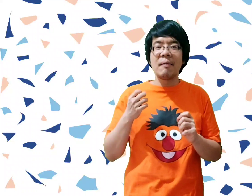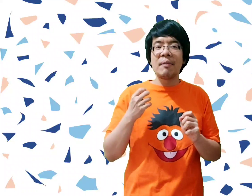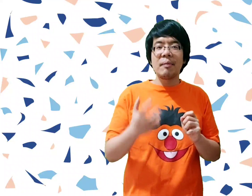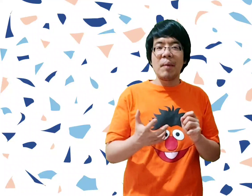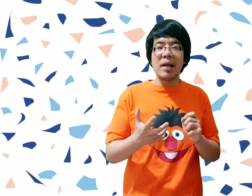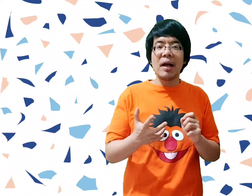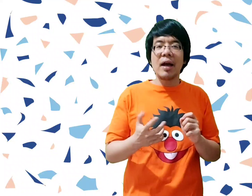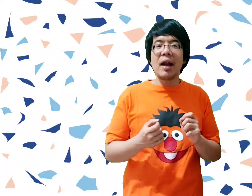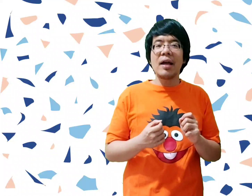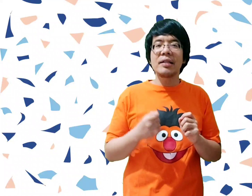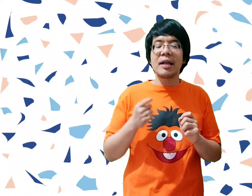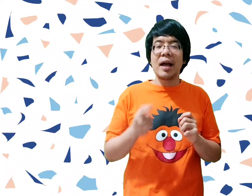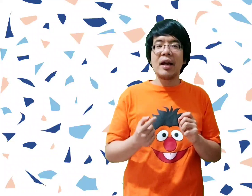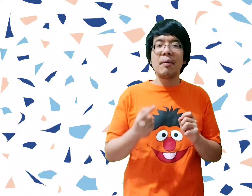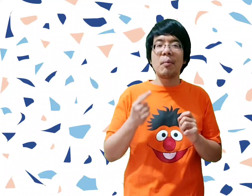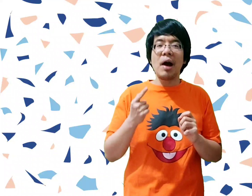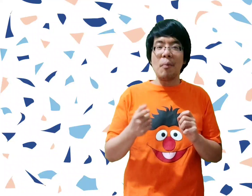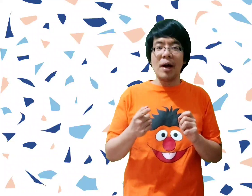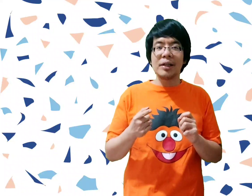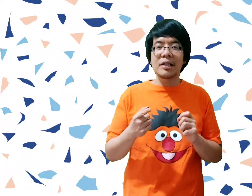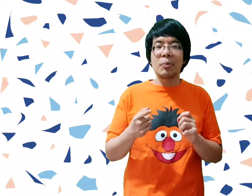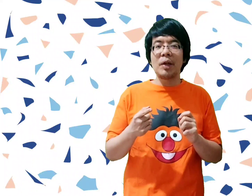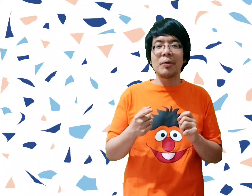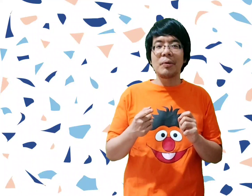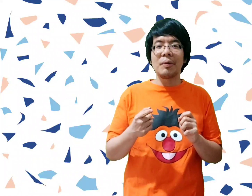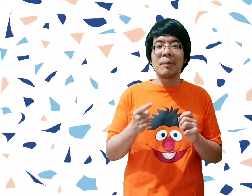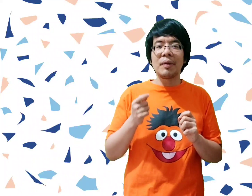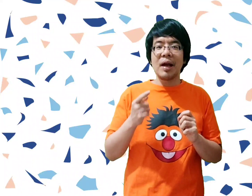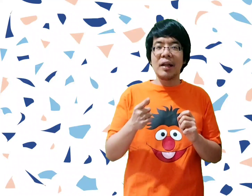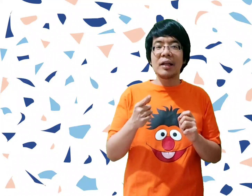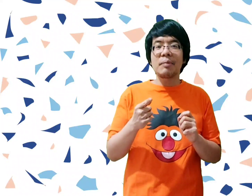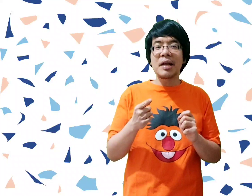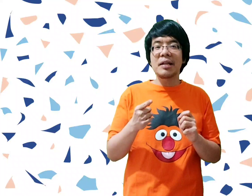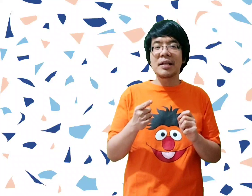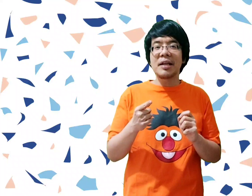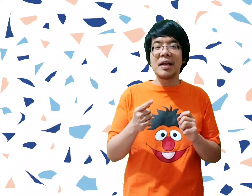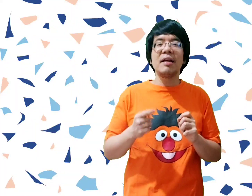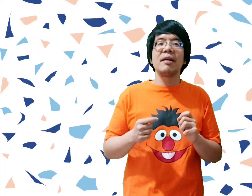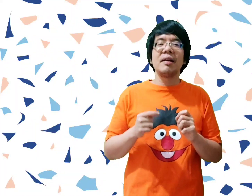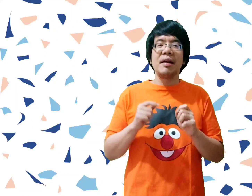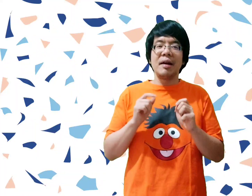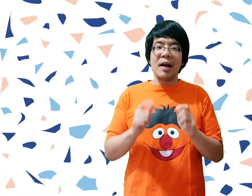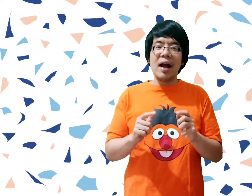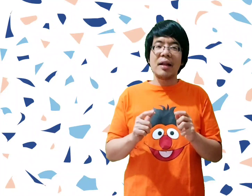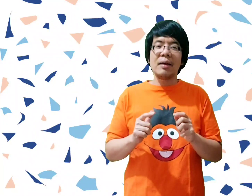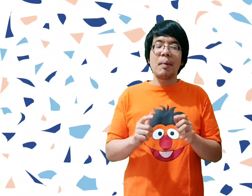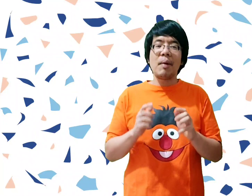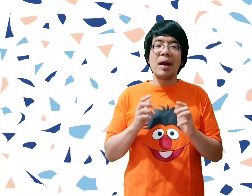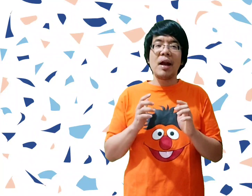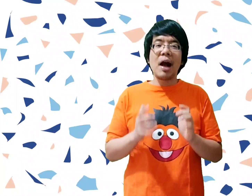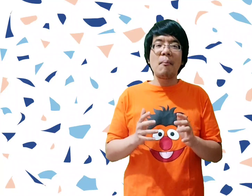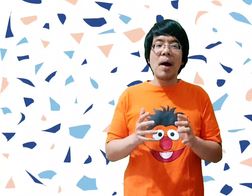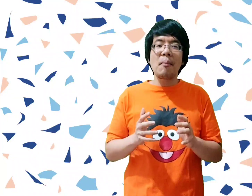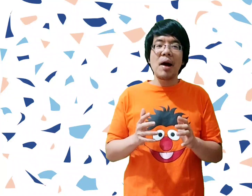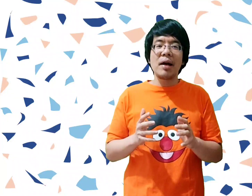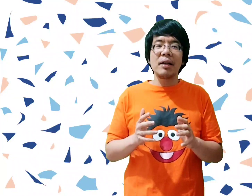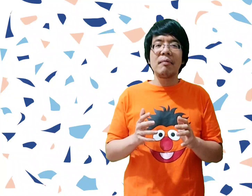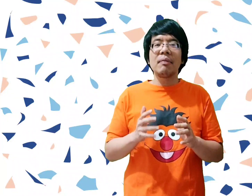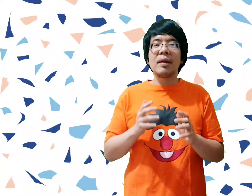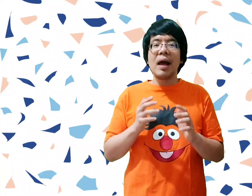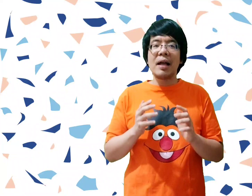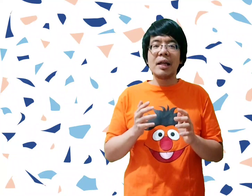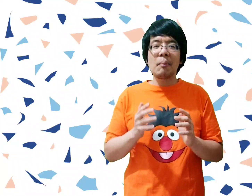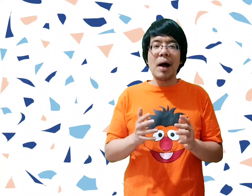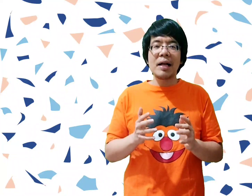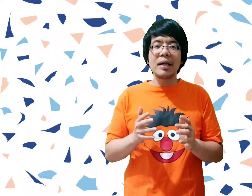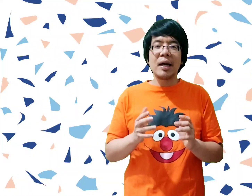sebenarnya banyak yang lain selain muka-muka tersenyum itu. Ya, nanti kita bisa lihat di sini. Dan nanti permainannya gampang banget.